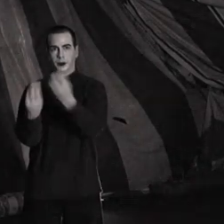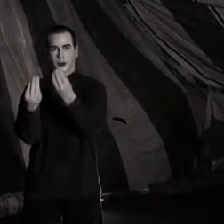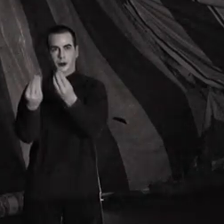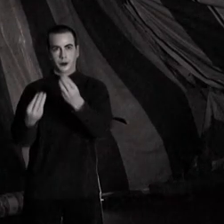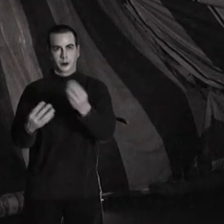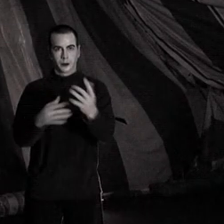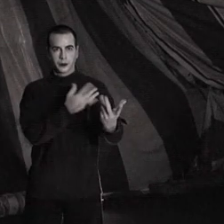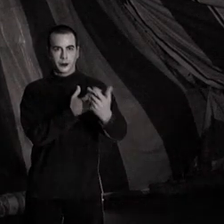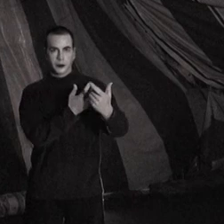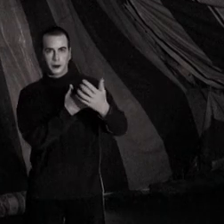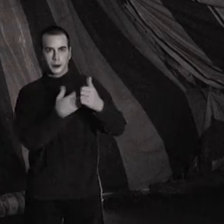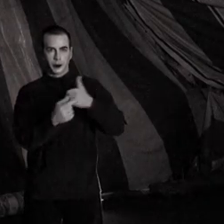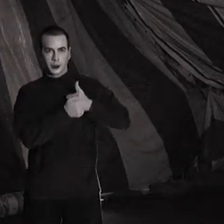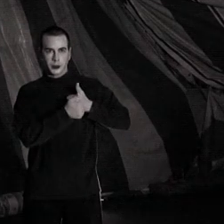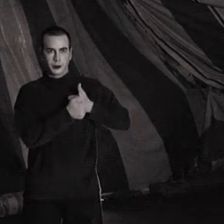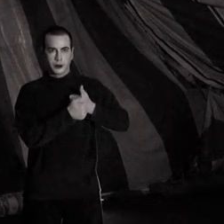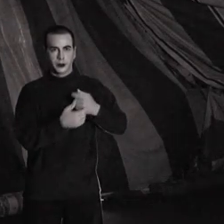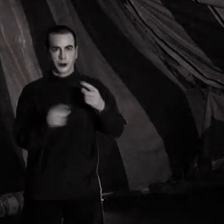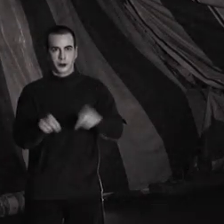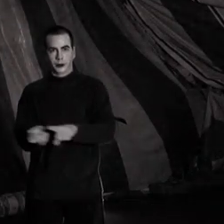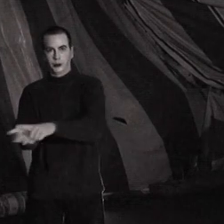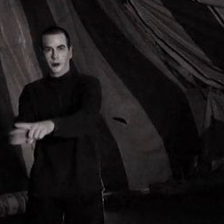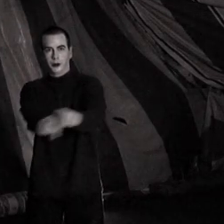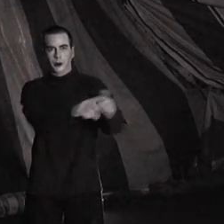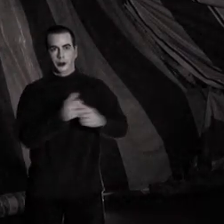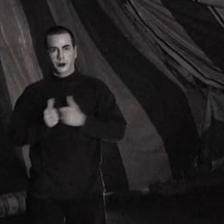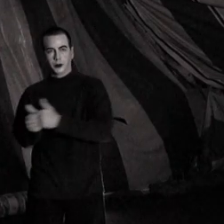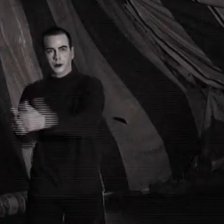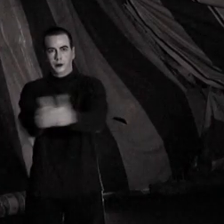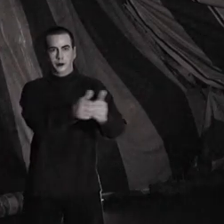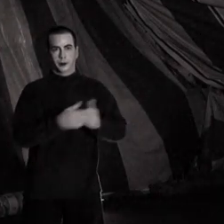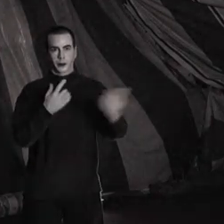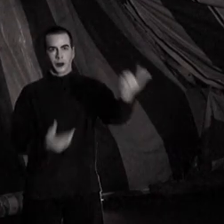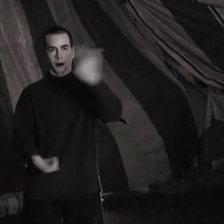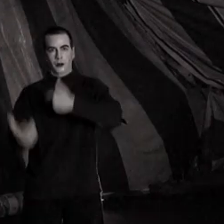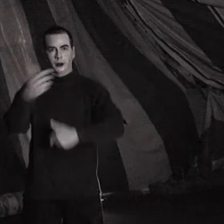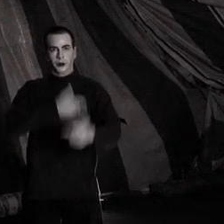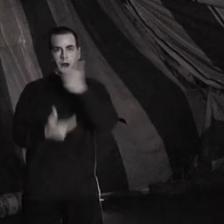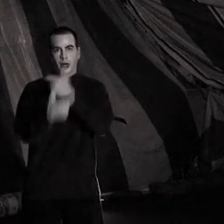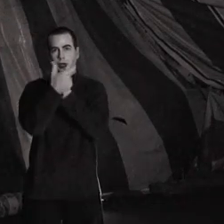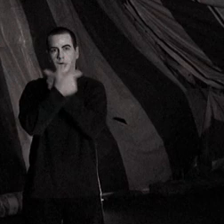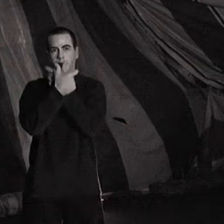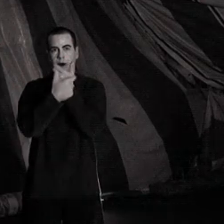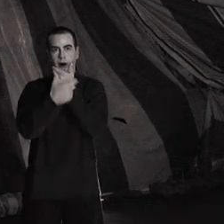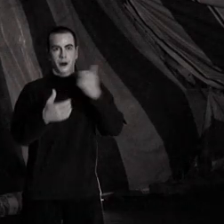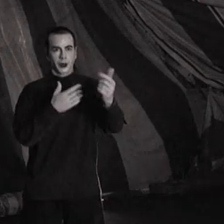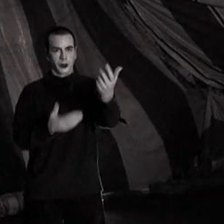? Je suis qui bon me semble, et qui se ressemble, semble, plus on est le fou, plus on rit, allez rejoins la